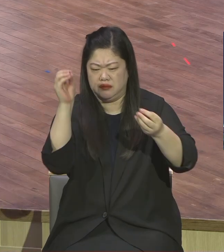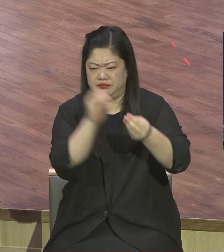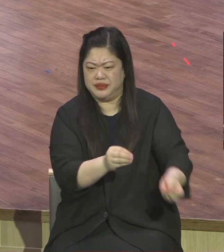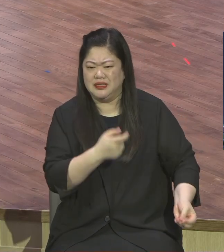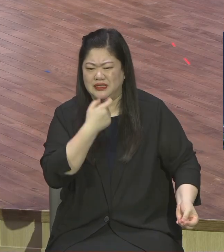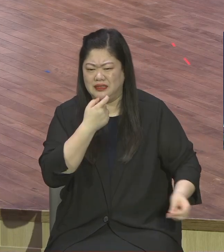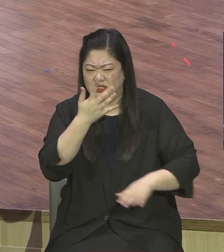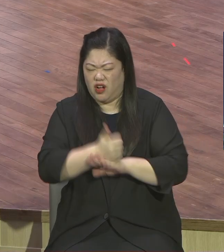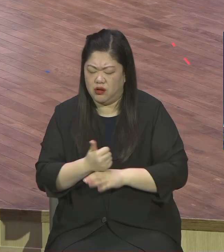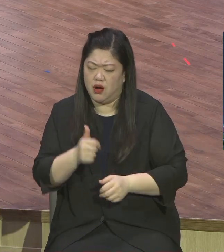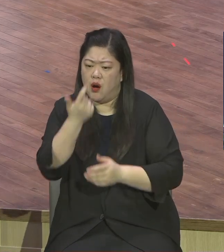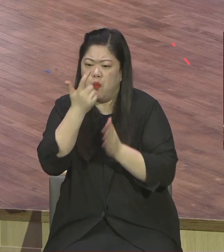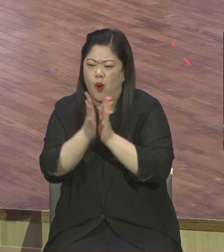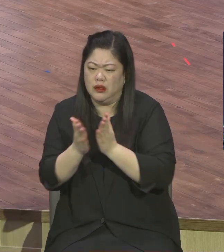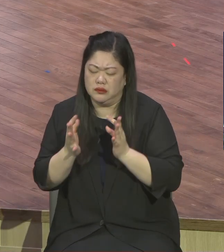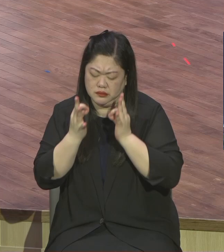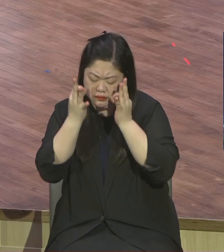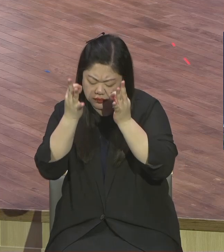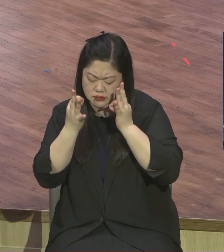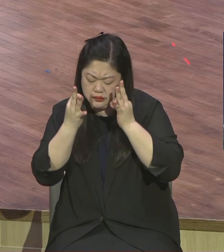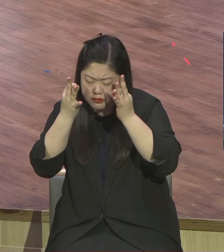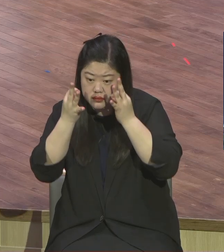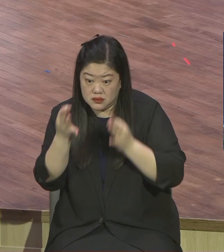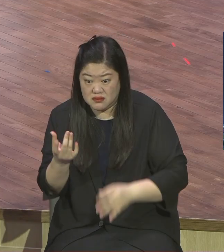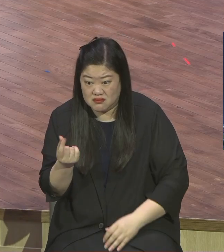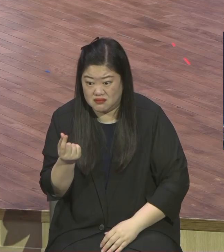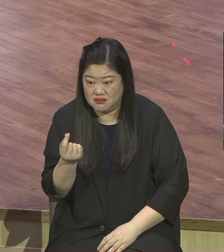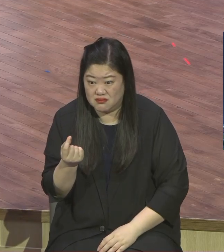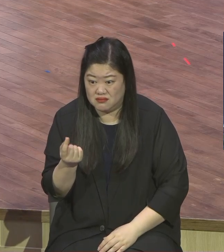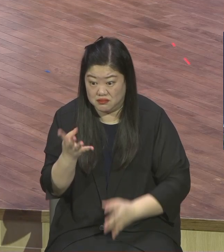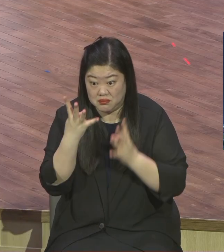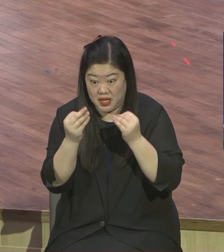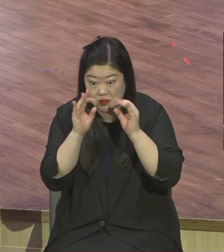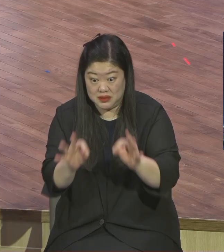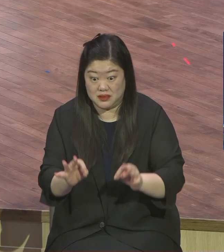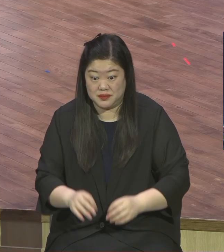심히 하나님을 찾습니다 노력합니다